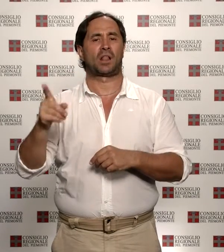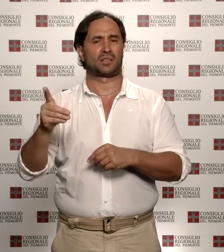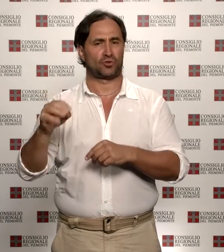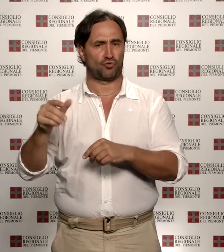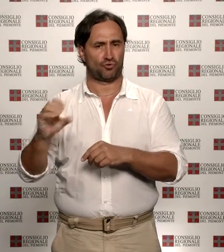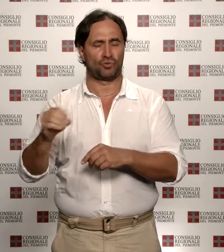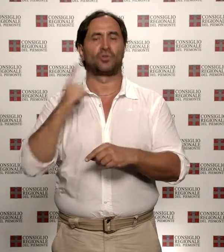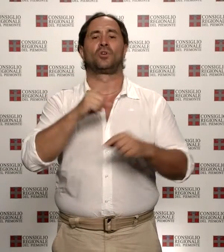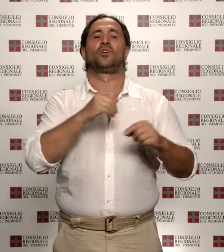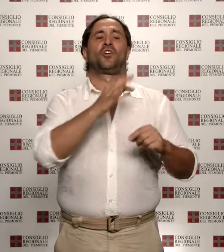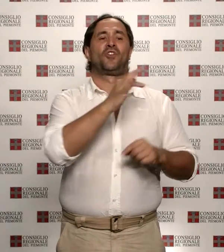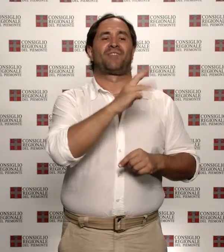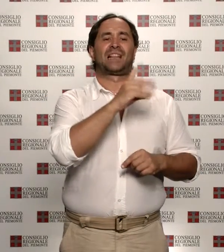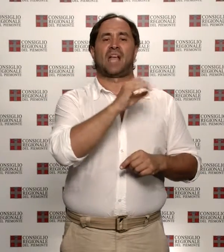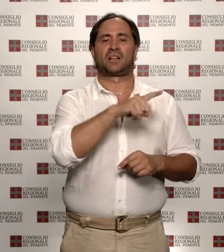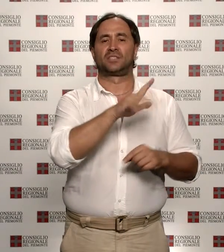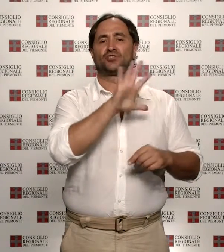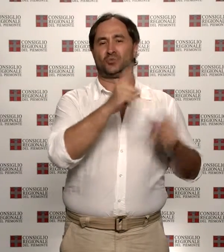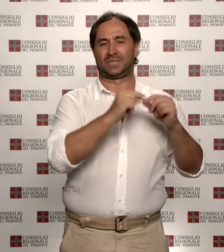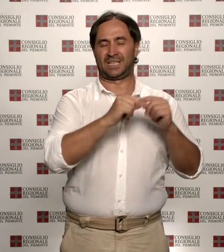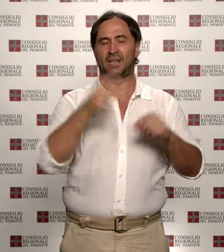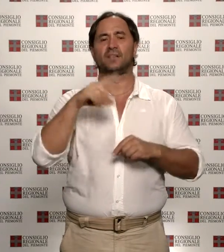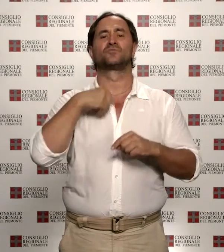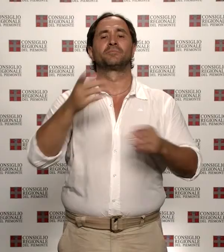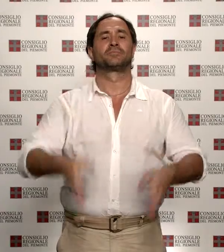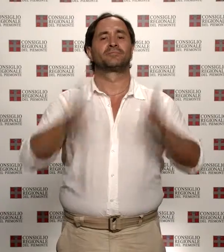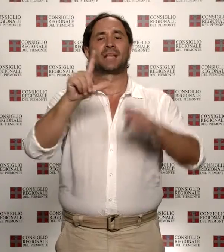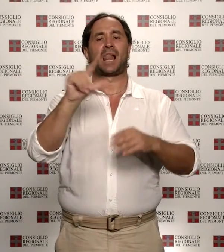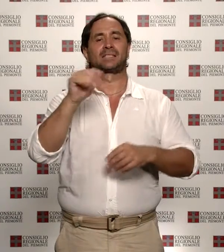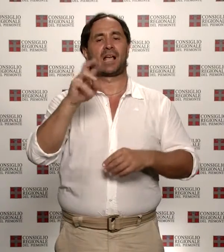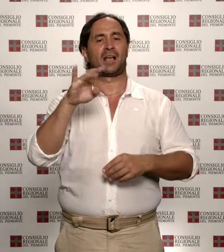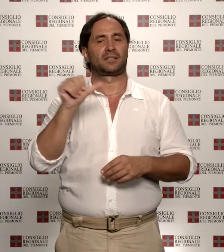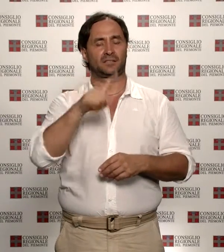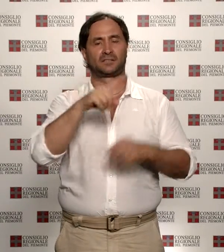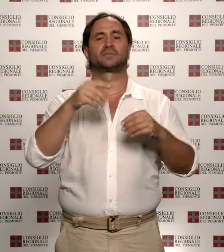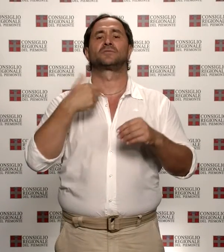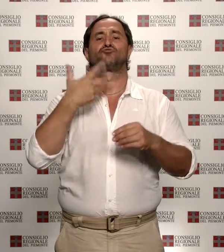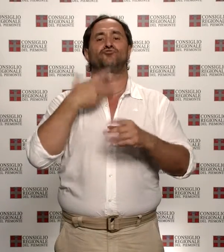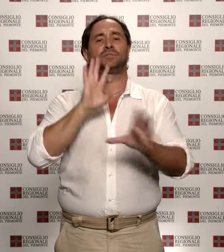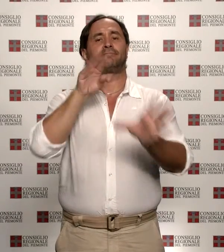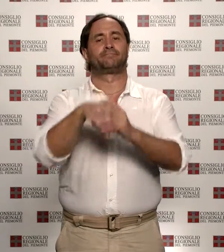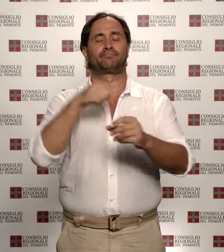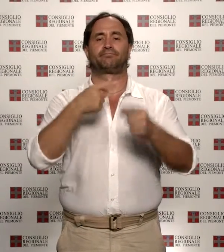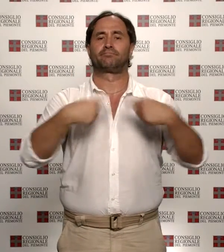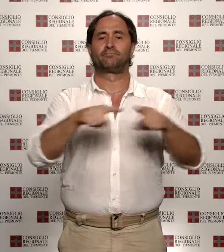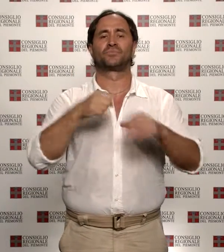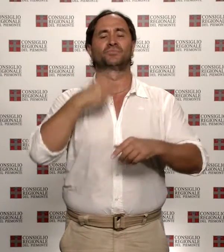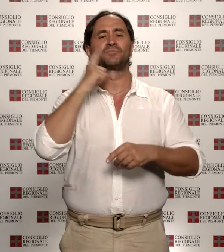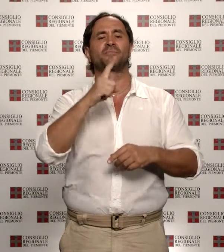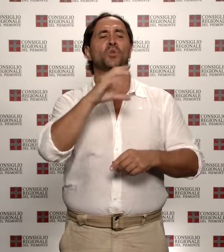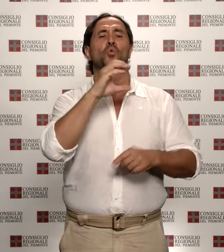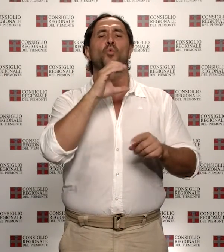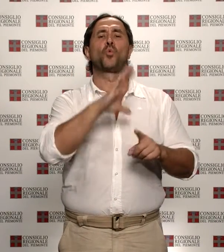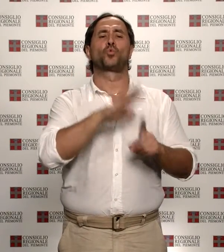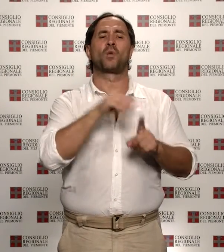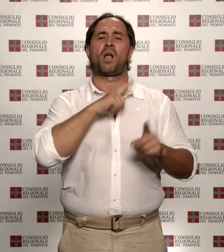Movimento 5 Stelle, si è insediata a Palazzo Lascaris la commissione speciale di indagine per la promozione della cultura della legalità e